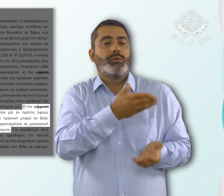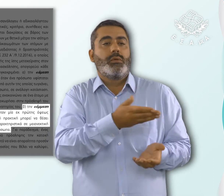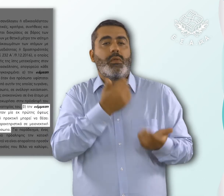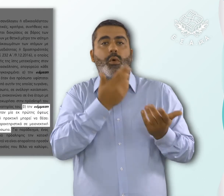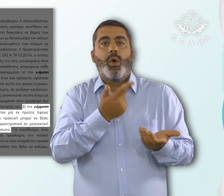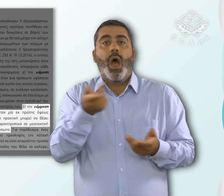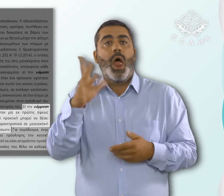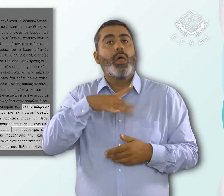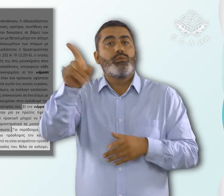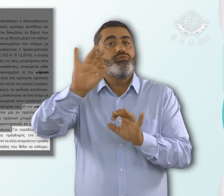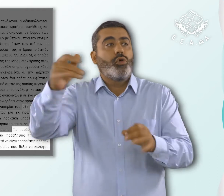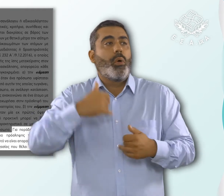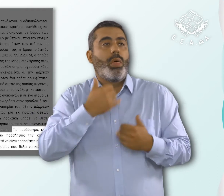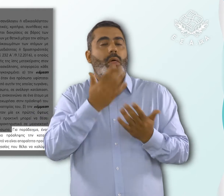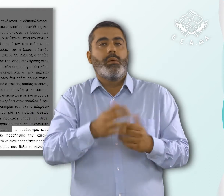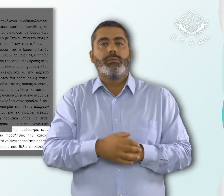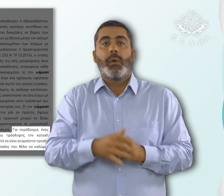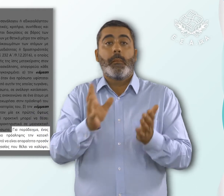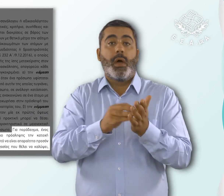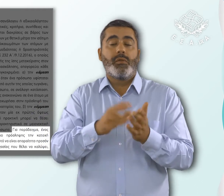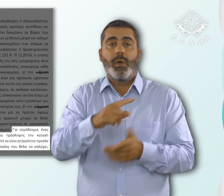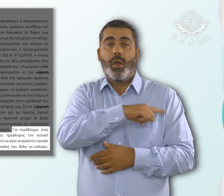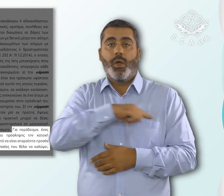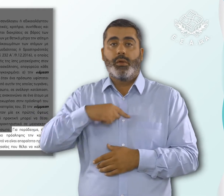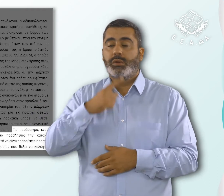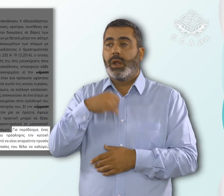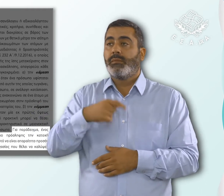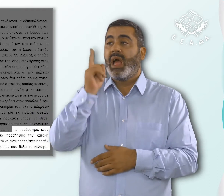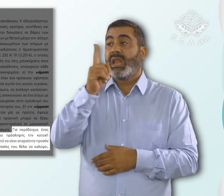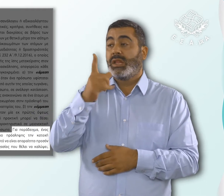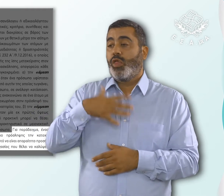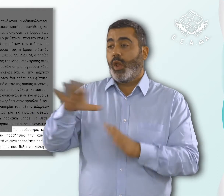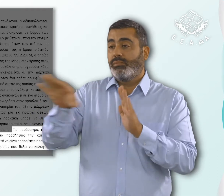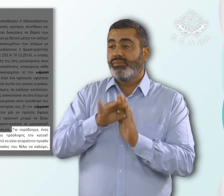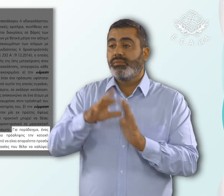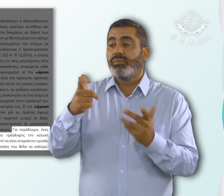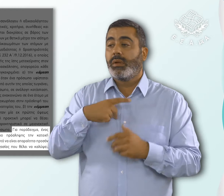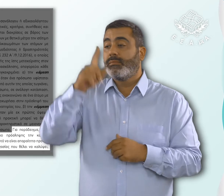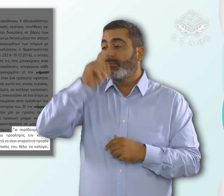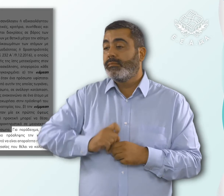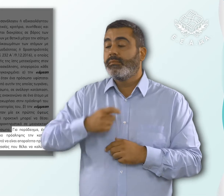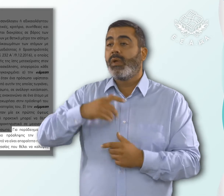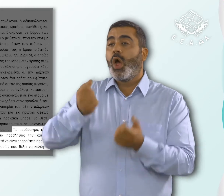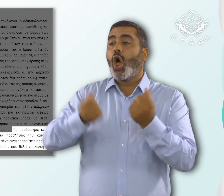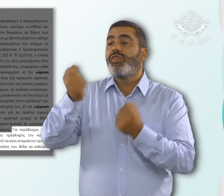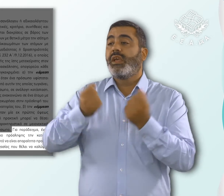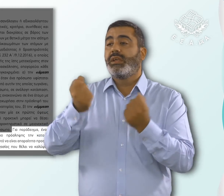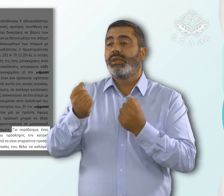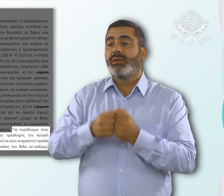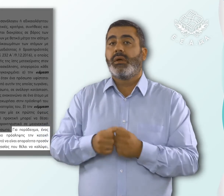άλλα πρόσωπα. Για παράδειγμα, ένας εργοδότης θέτει ως κριτήριο πρόσληψη στην κατοχή διπλώματος οδήγησης χωρίς αυτό να